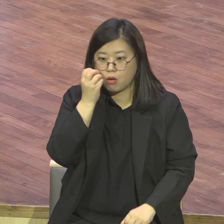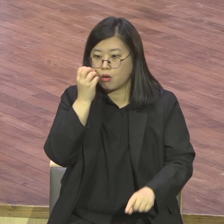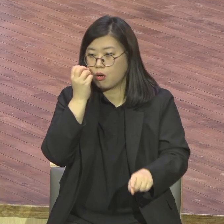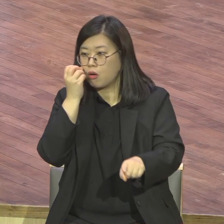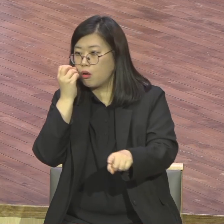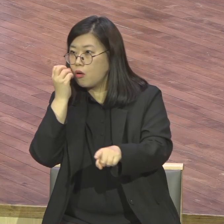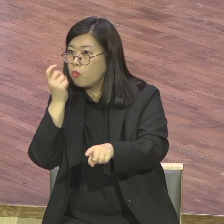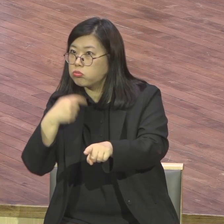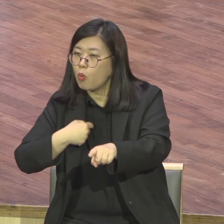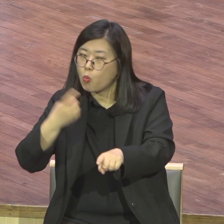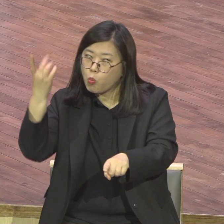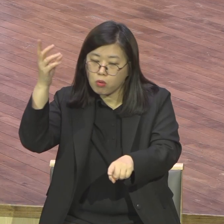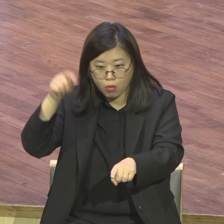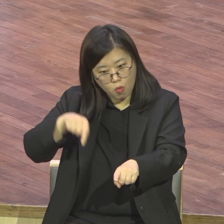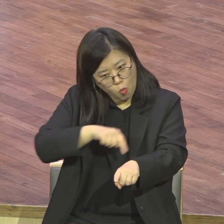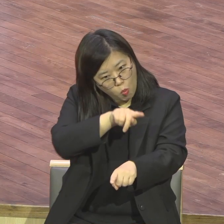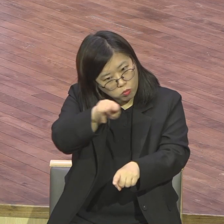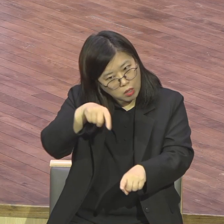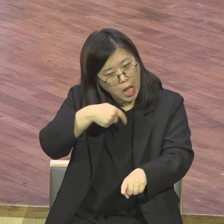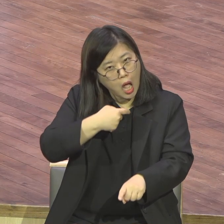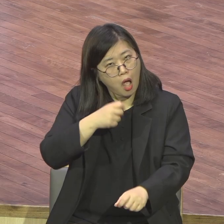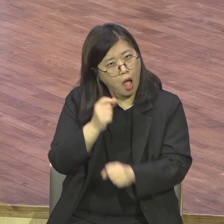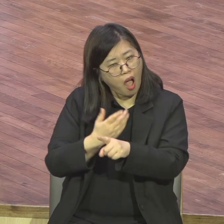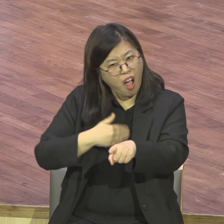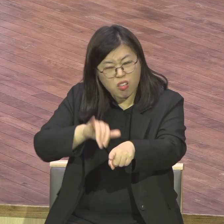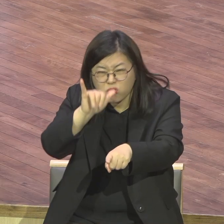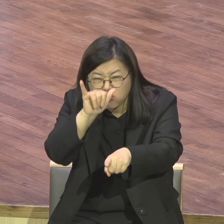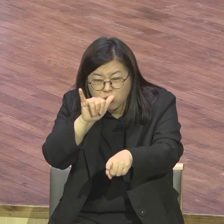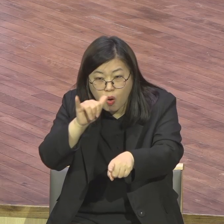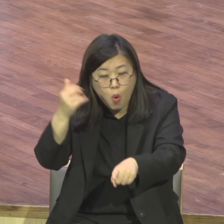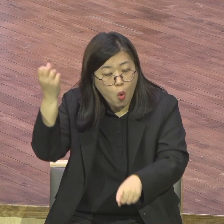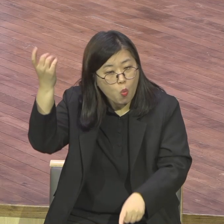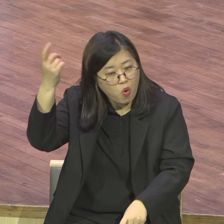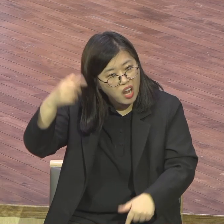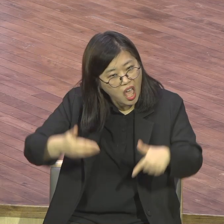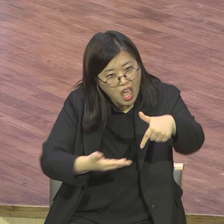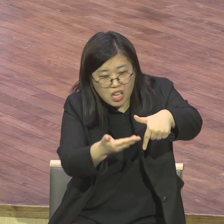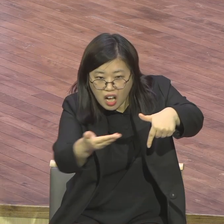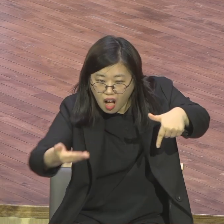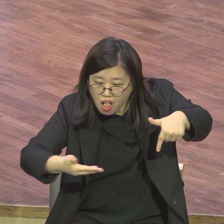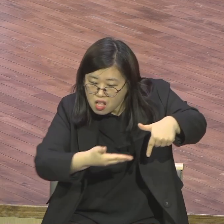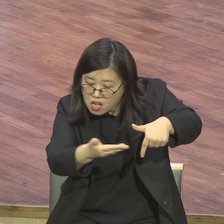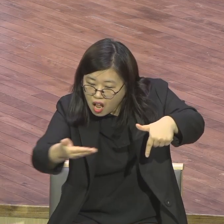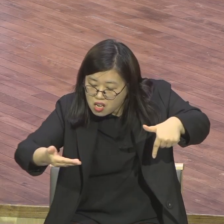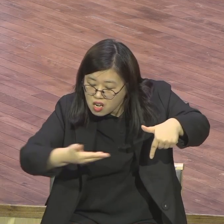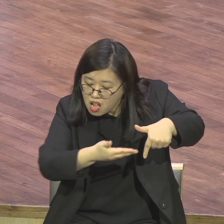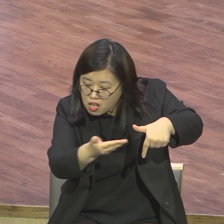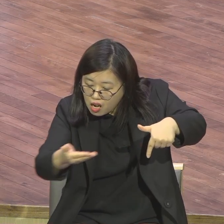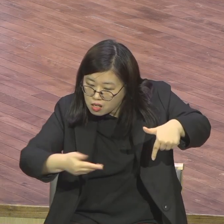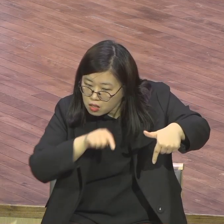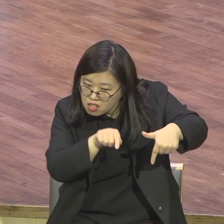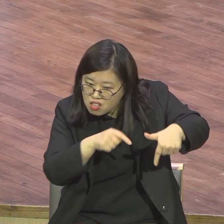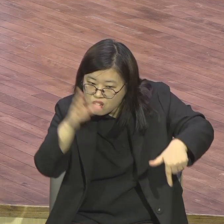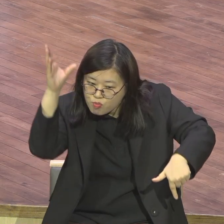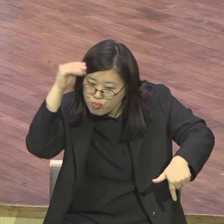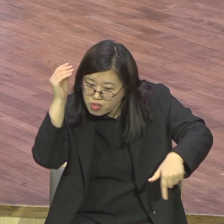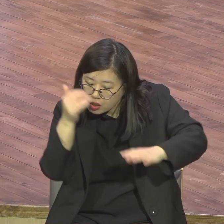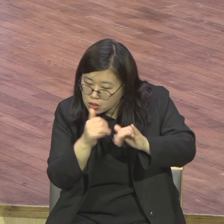아니 저 사람들 다 관리 사람들 아니냐 관리 사람들 아니냐 이게 무슨 말이에요 저 무식한 것들 저